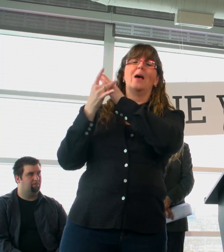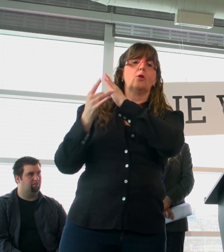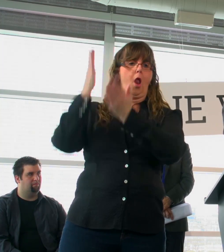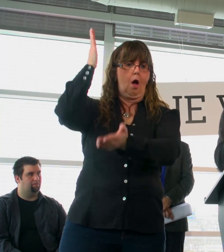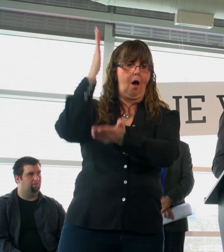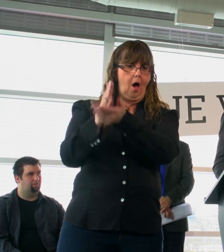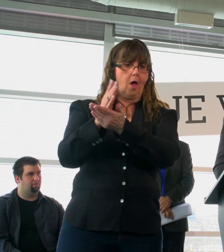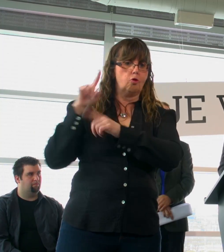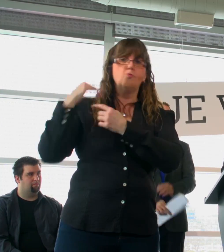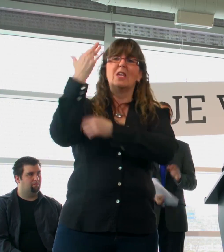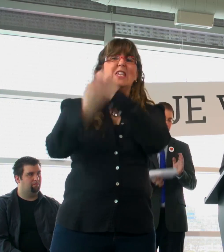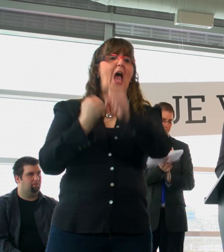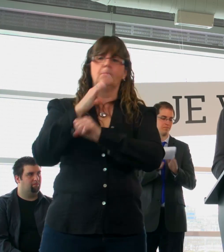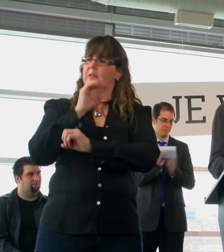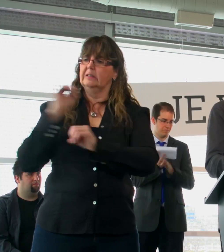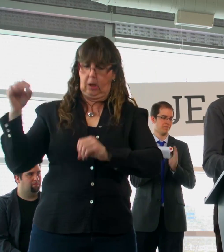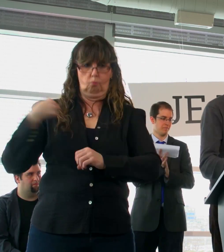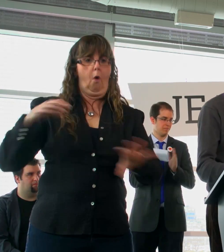en 15 ans.